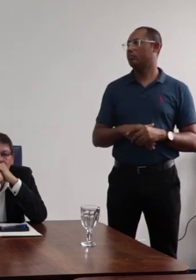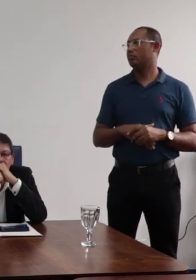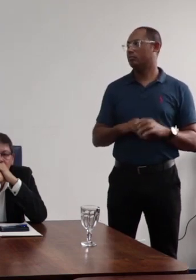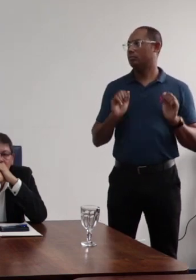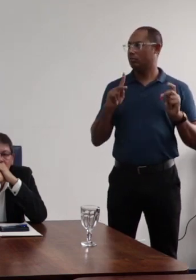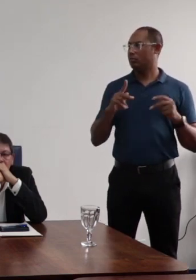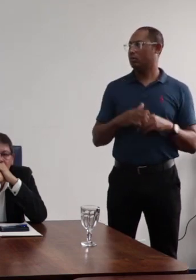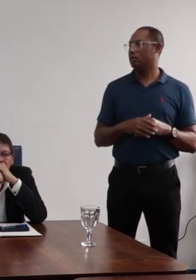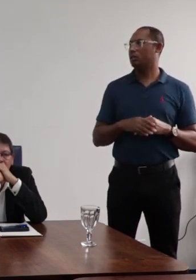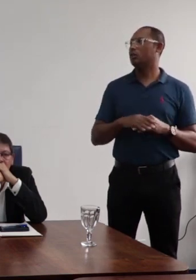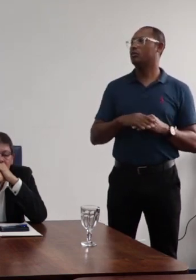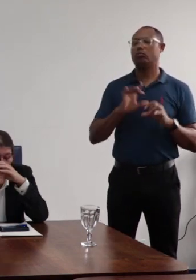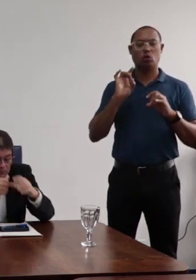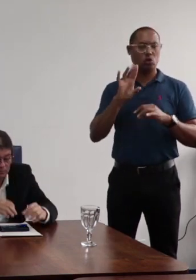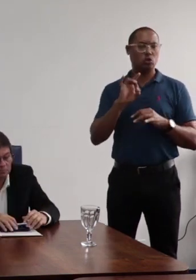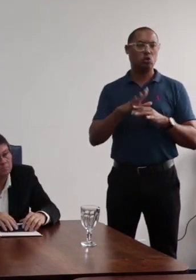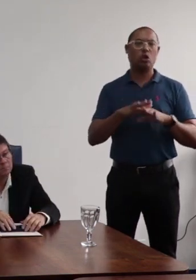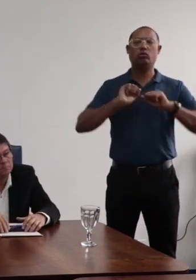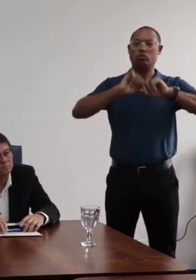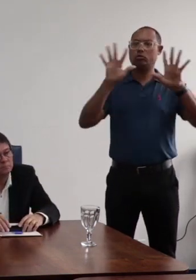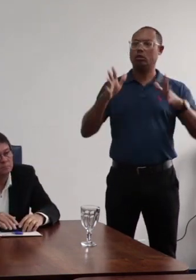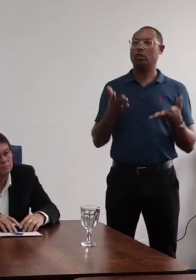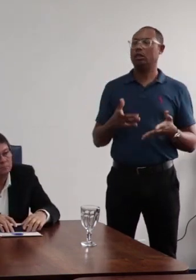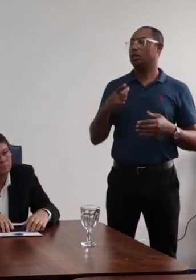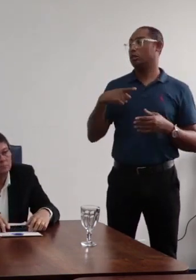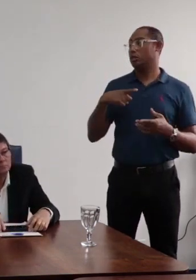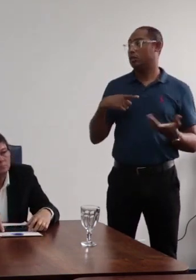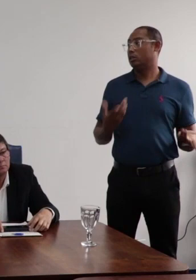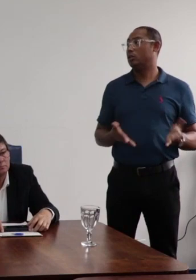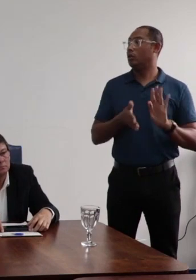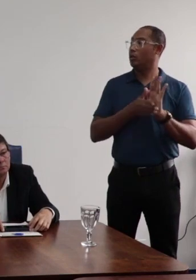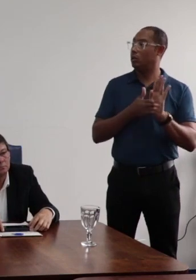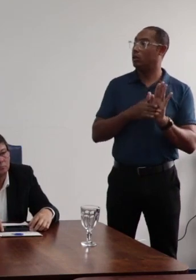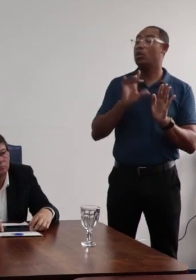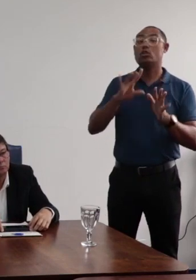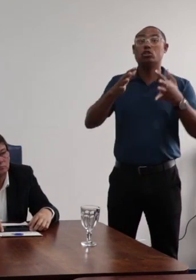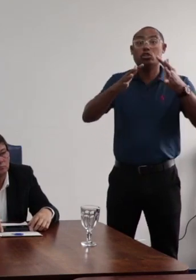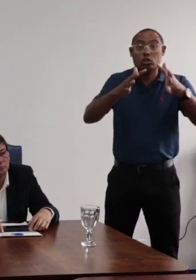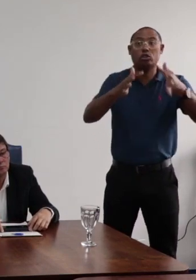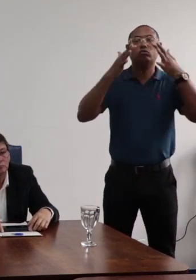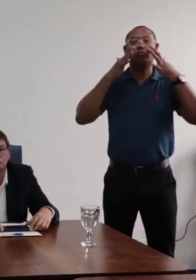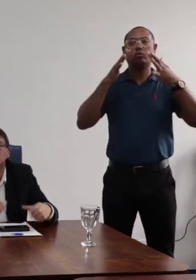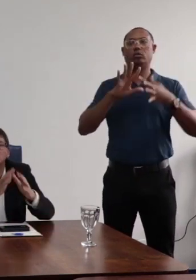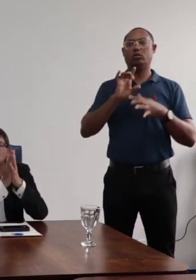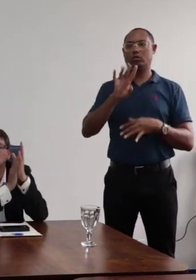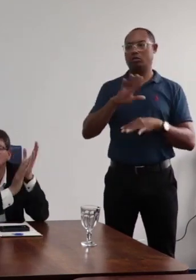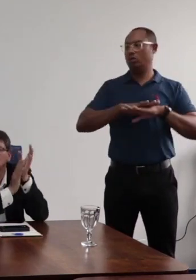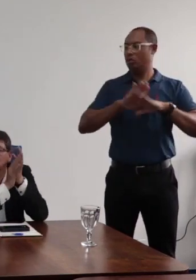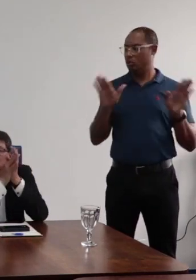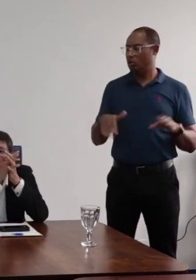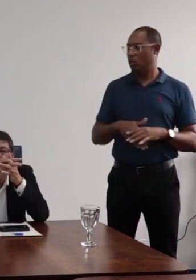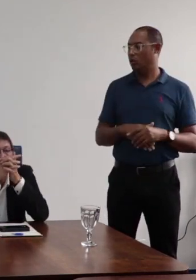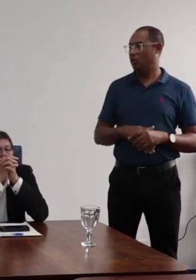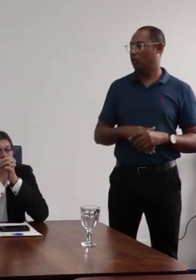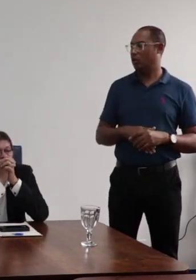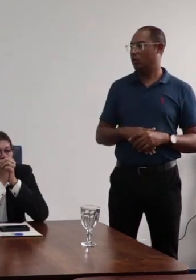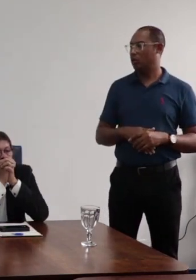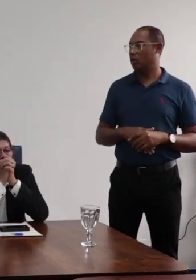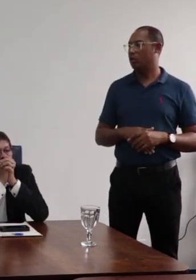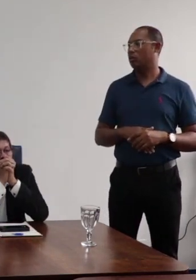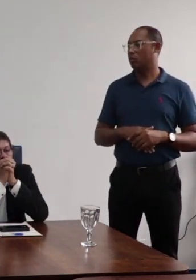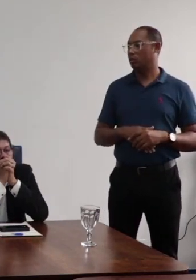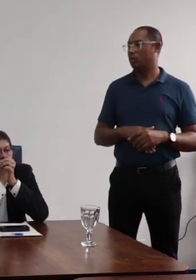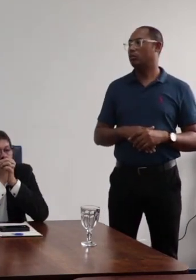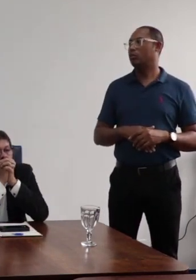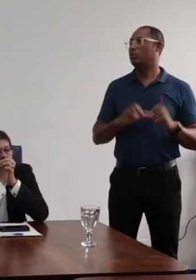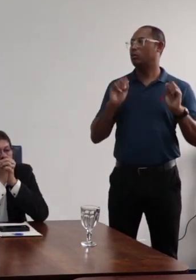bom? Então, é somente isso que eu queria deixar bem claro que eu não estou fazendo a proposta. Eu só chamei a atenção do inciso que eu acho que o professor Fábio colocou